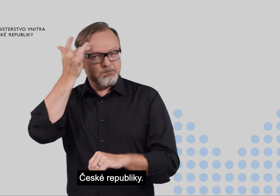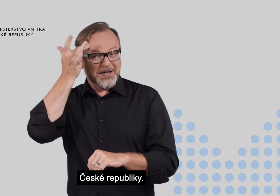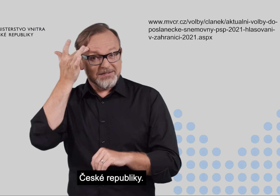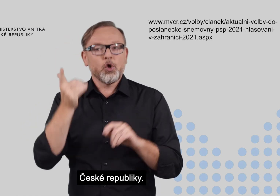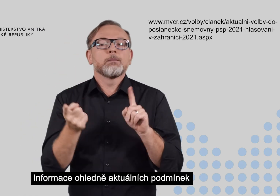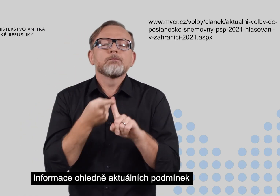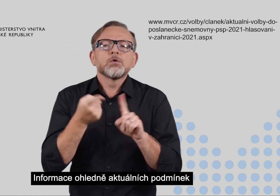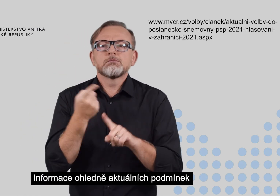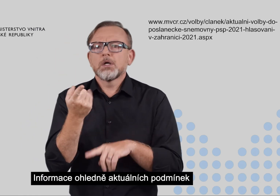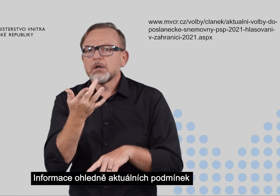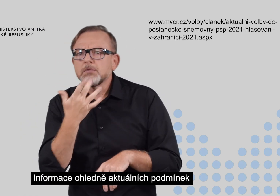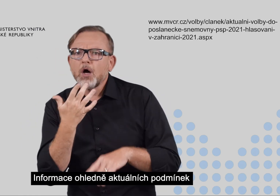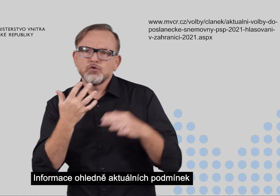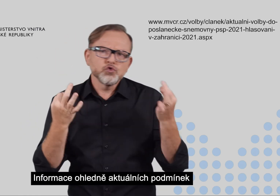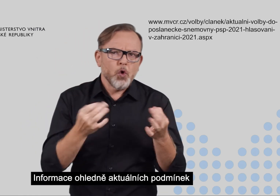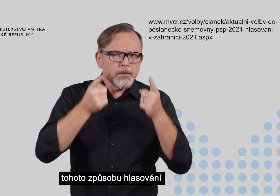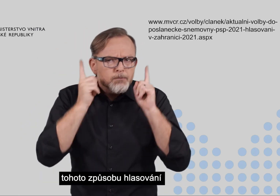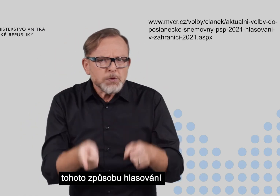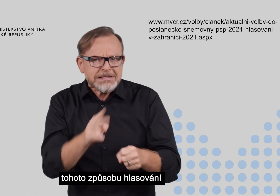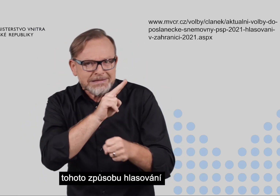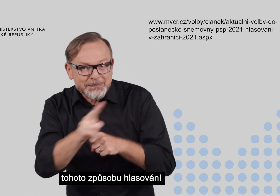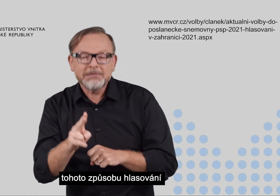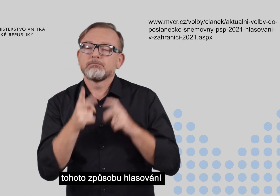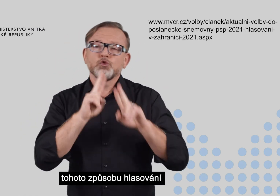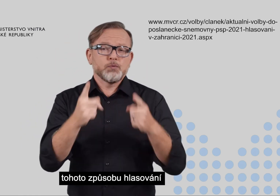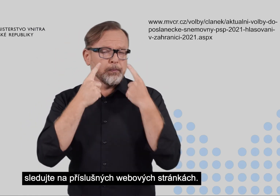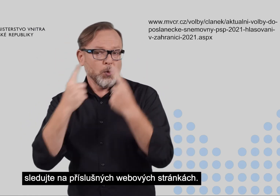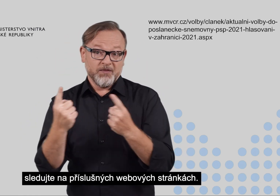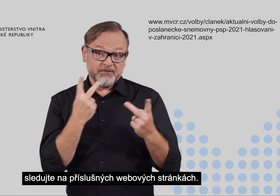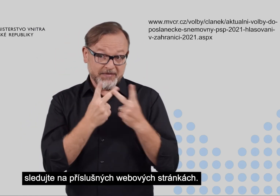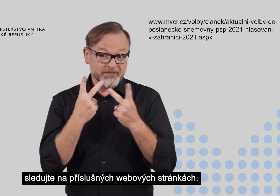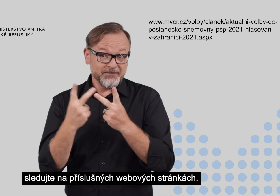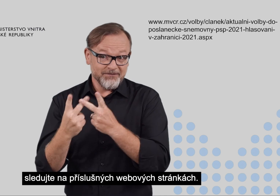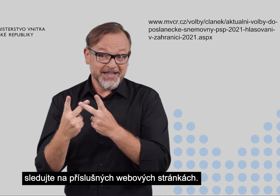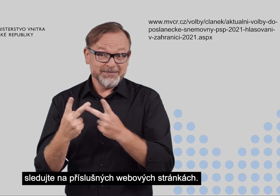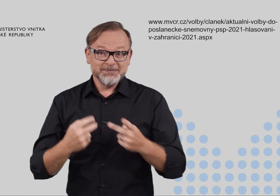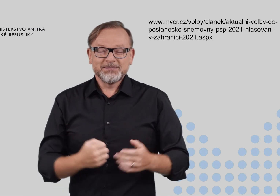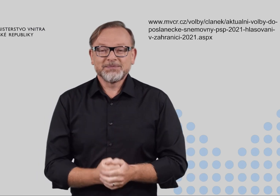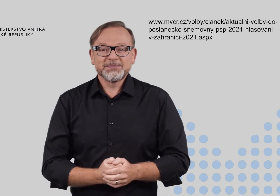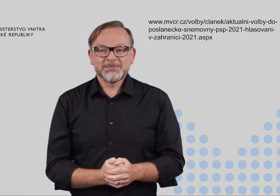Informace ohledně aktuálních podmínek tohoto způsobu hlasování sledujte na příslušných webových stránkách.